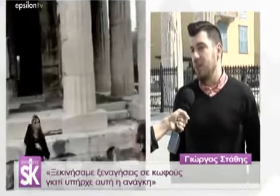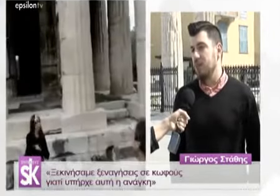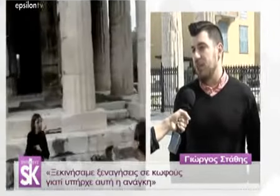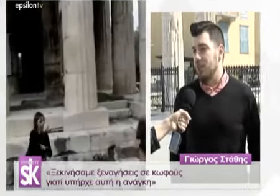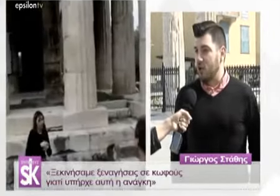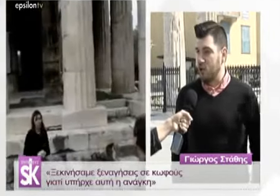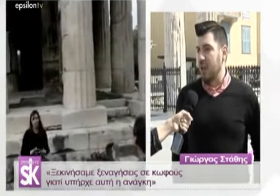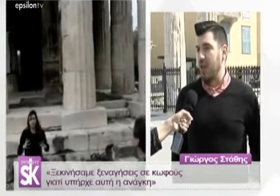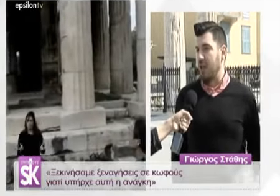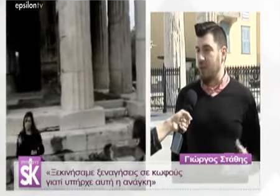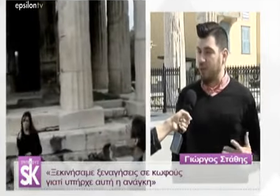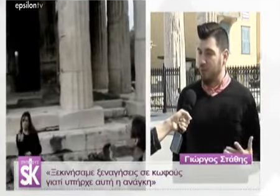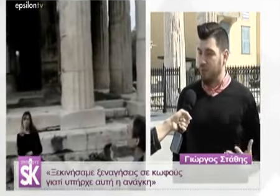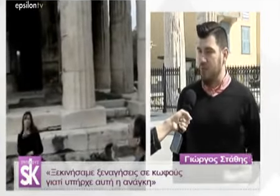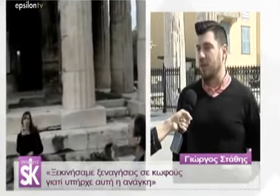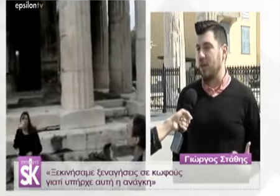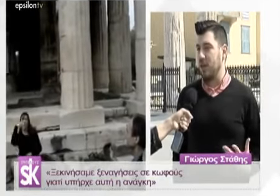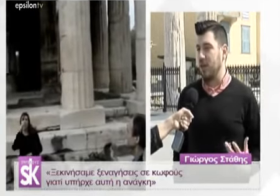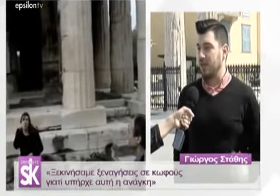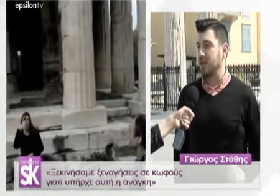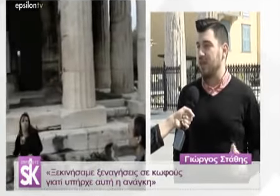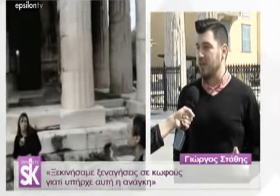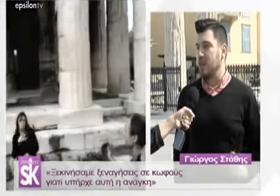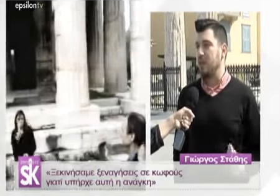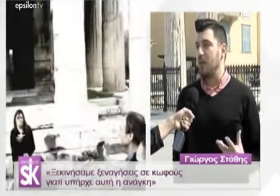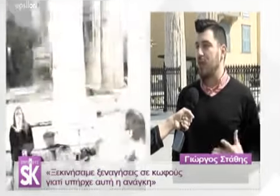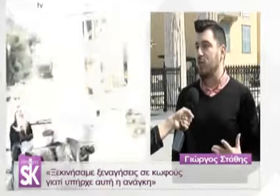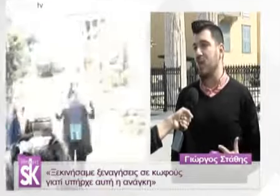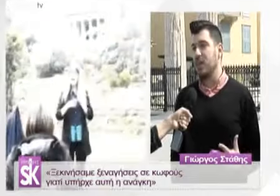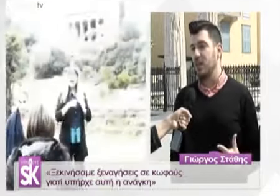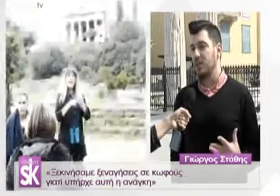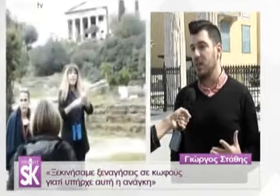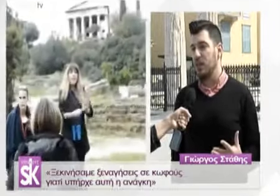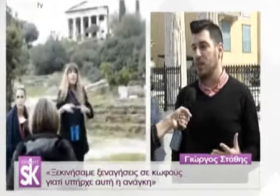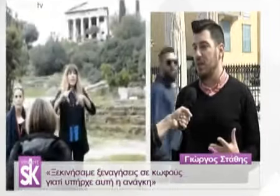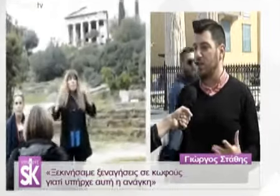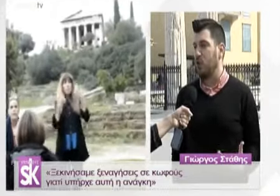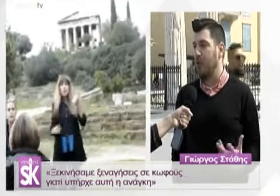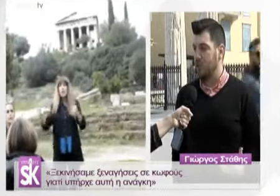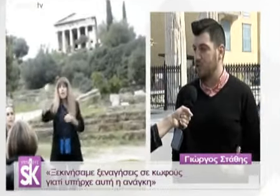Και γενικότερα πραγματοποιούνταν τέτοιες ξεναγήσεις. Απλά τώρα έχει γίνει σε ένα πιο επιχειρηματικό πλαίσιο.